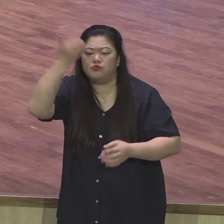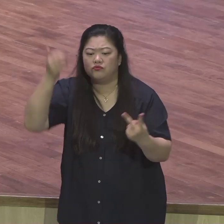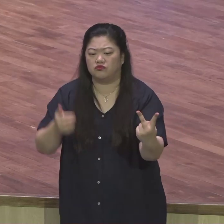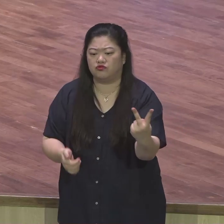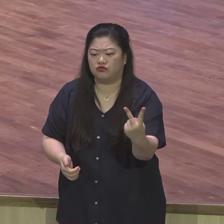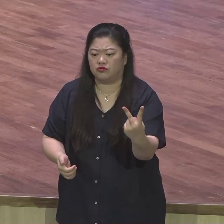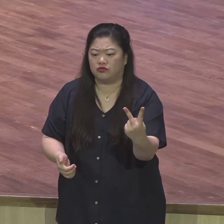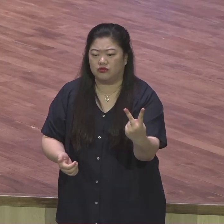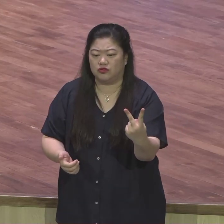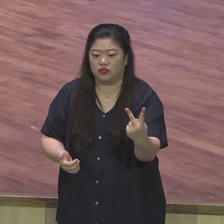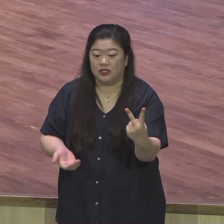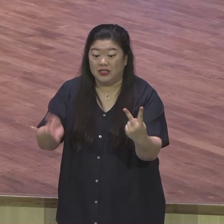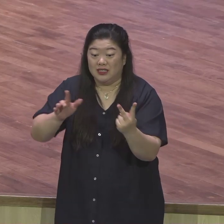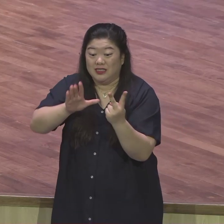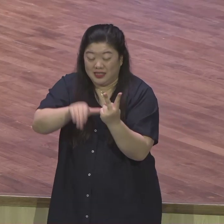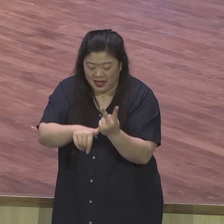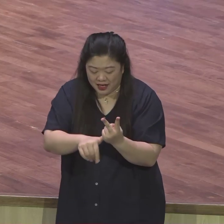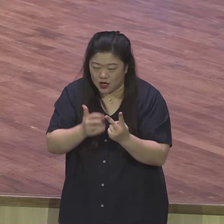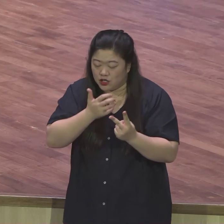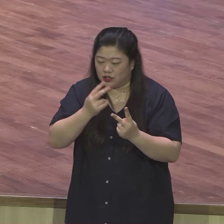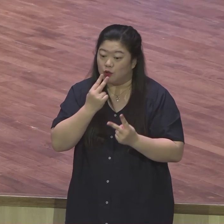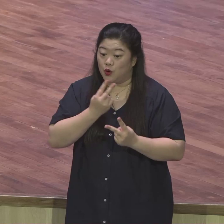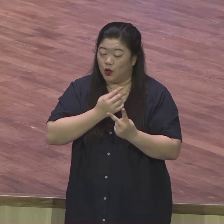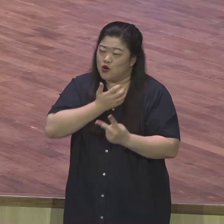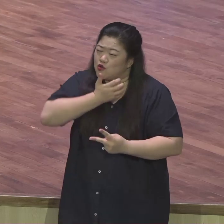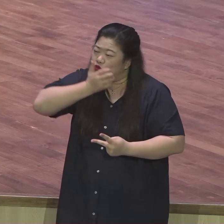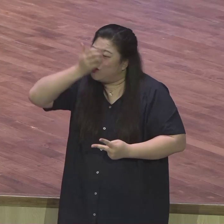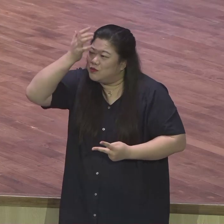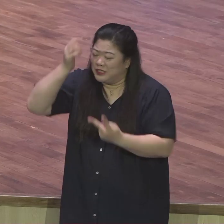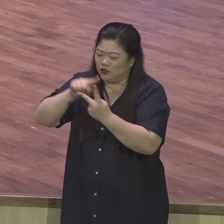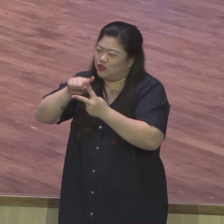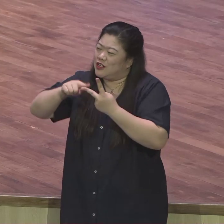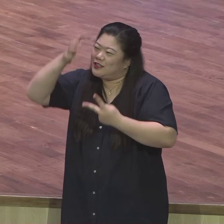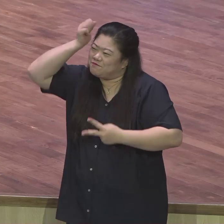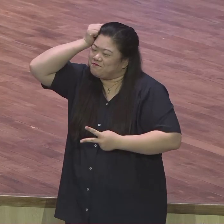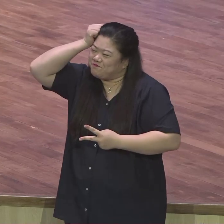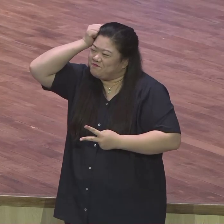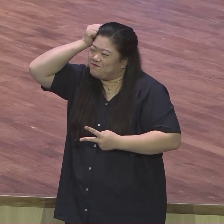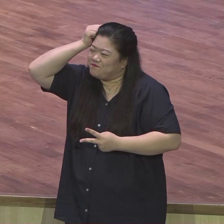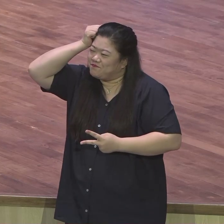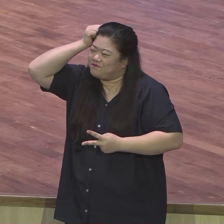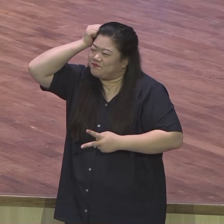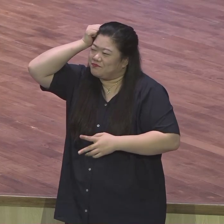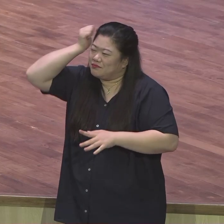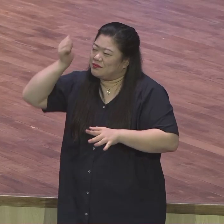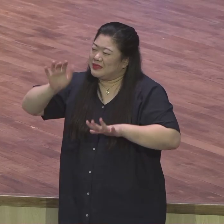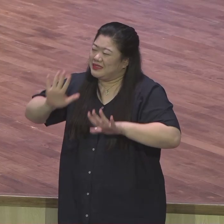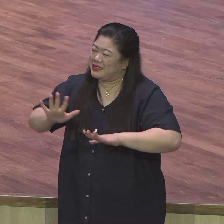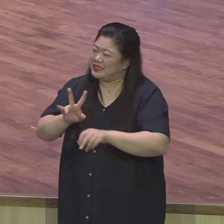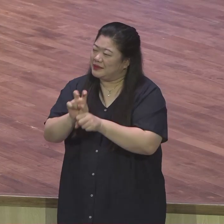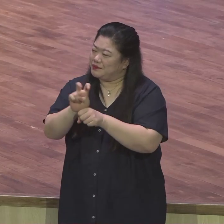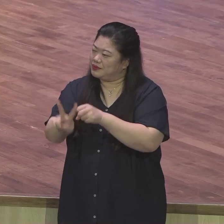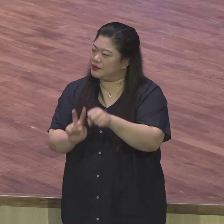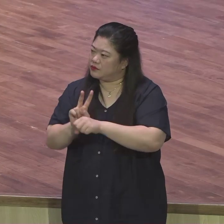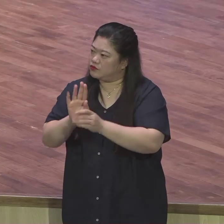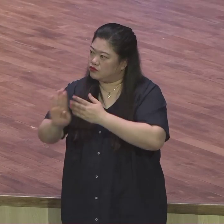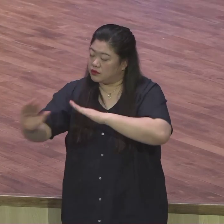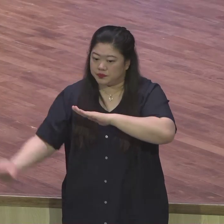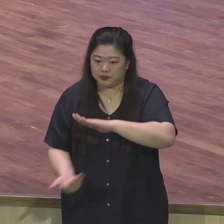않았어요. 그리고 22년이 지난 후에 드디어 성취되는 체험을 합니다. 장식